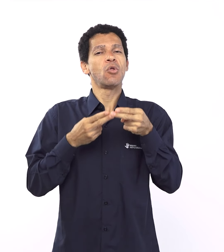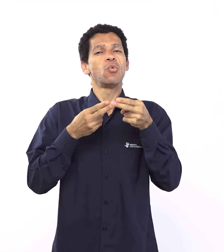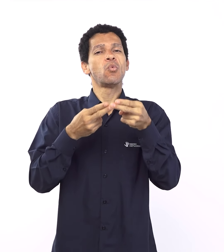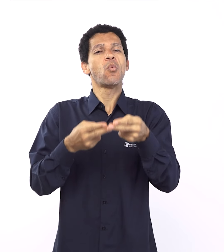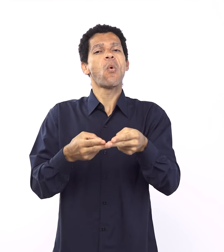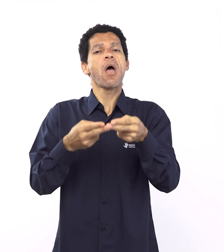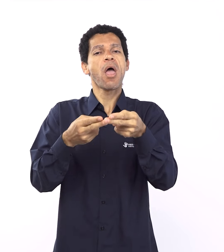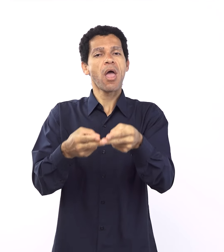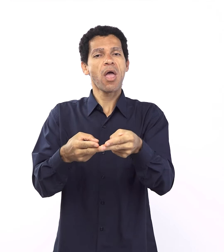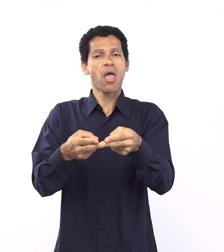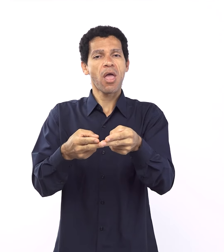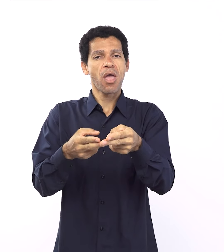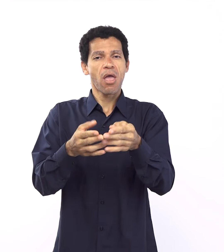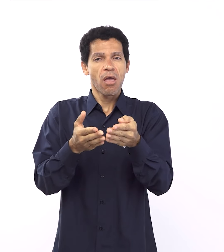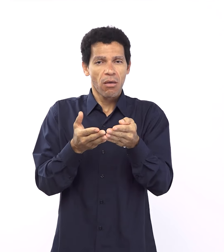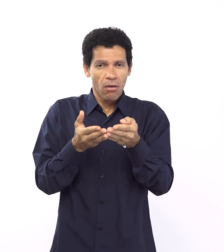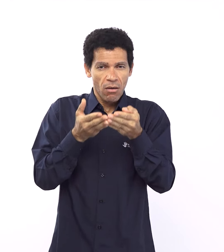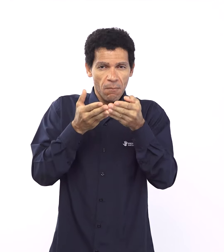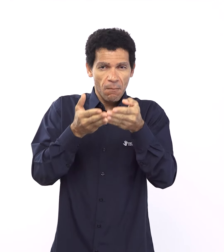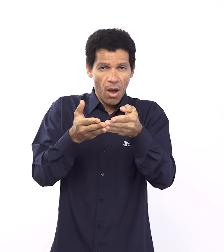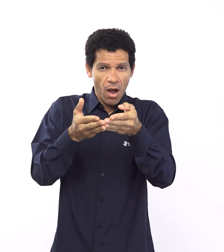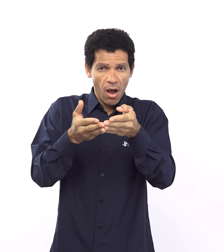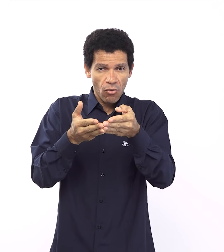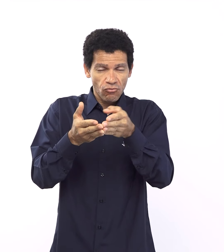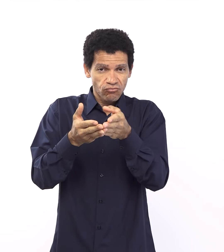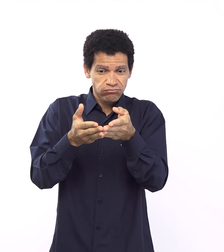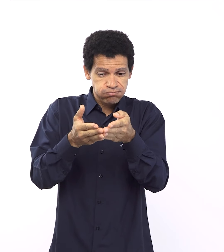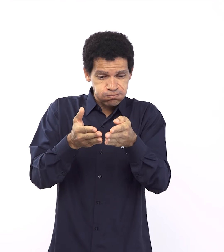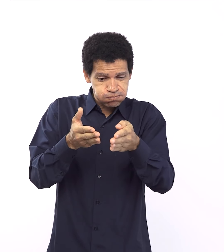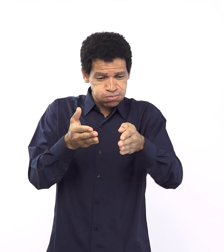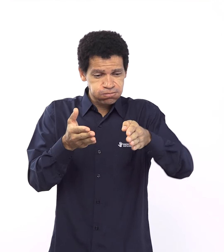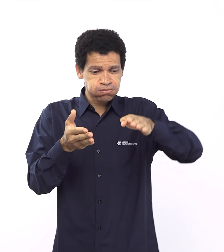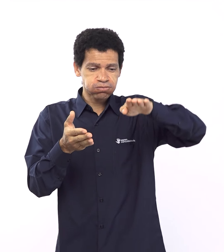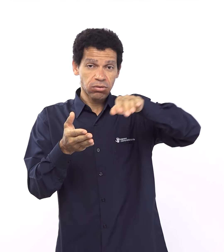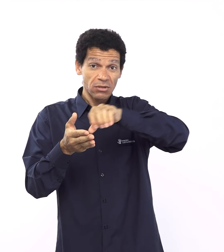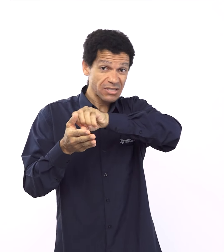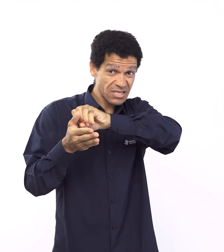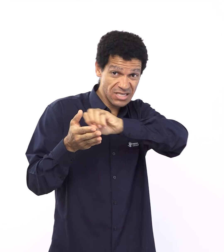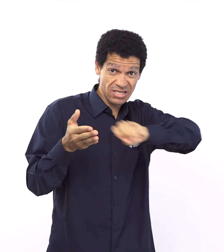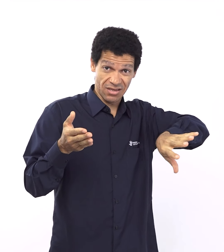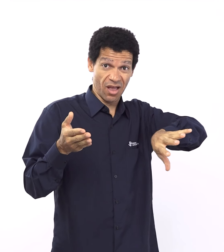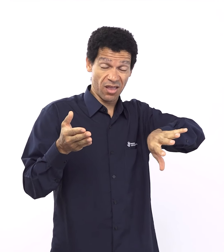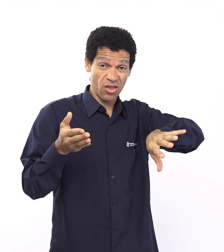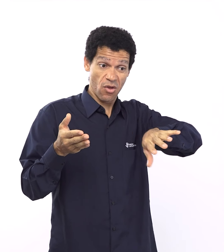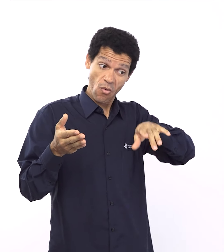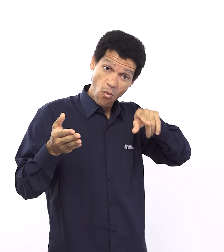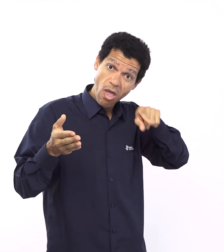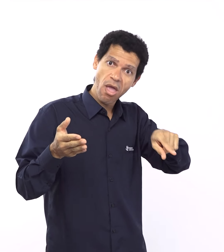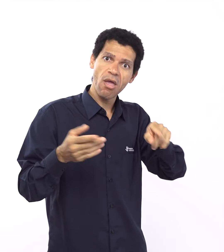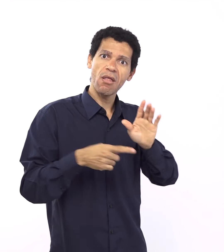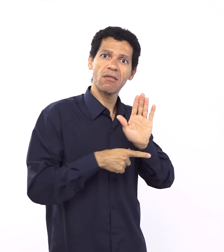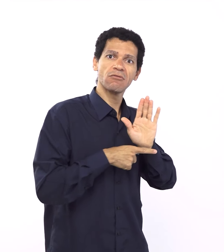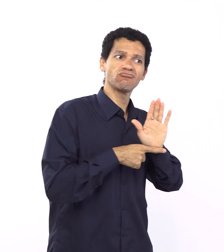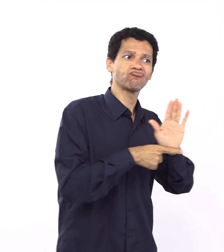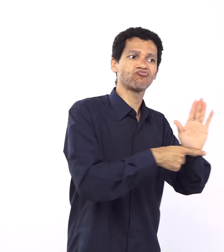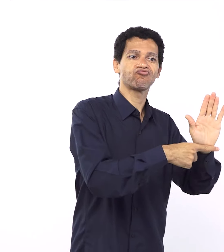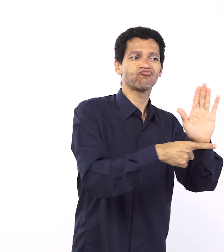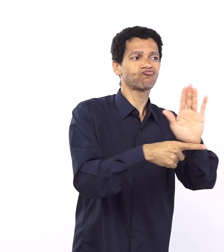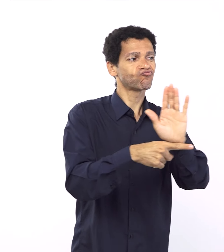dele, por méritos dele, mas quando ele sai e oferece sacrifício e Deus lê o coração de Noé e de sua família e vê que eles também têm a mesma